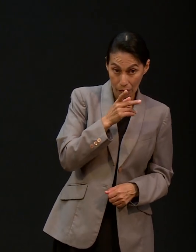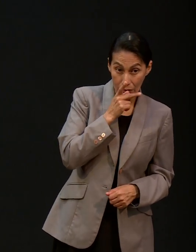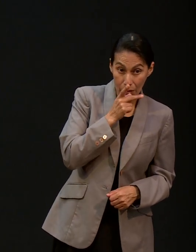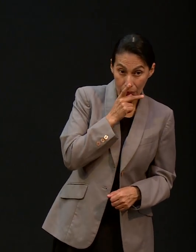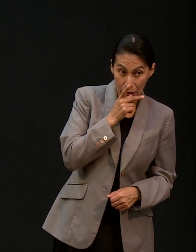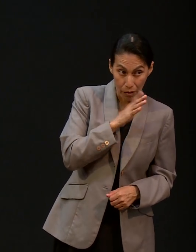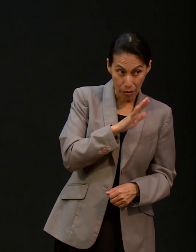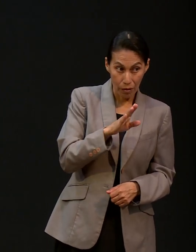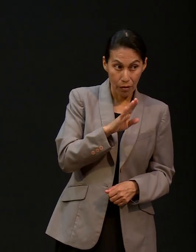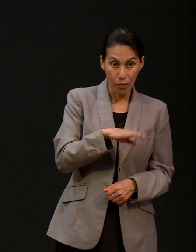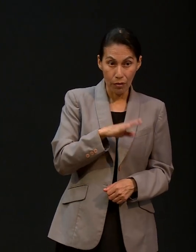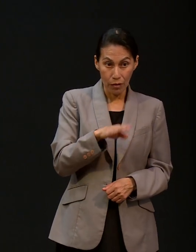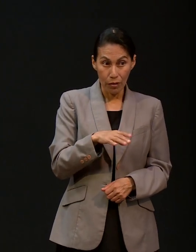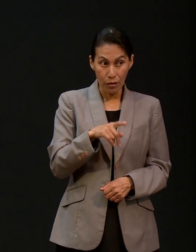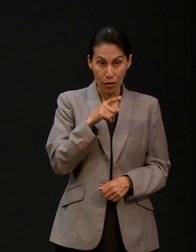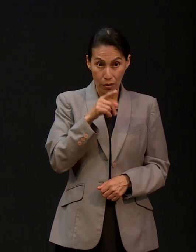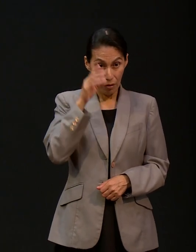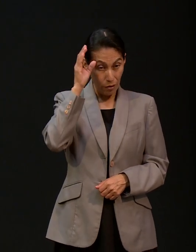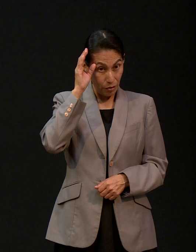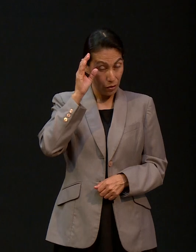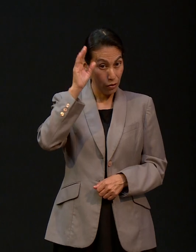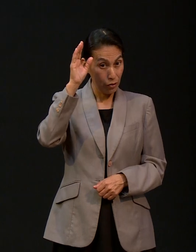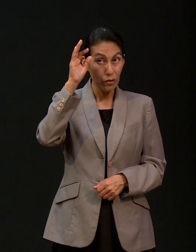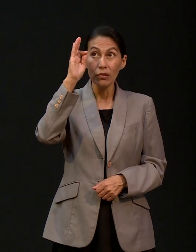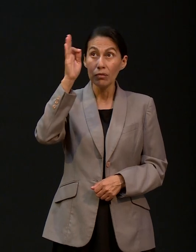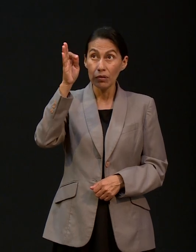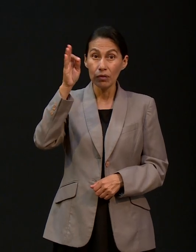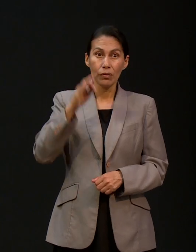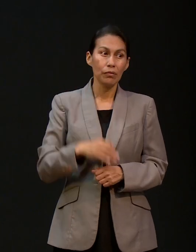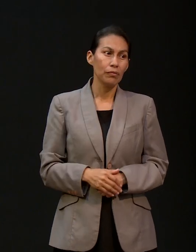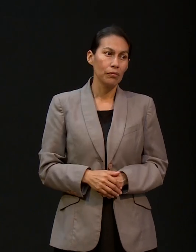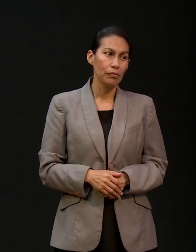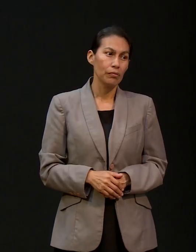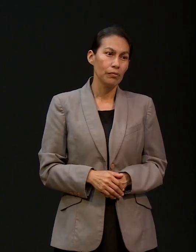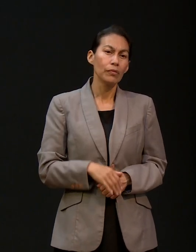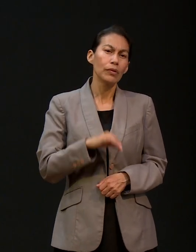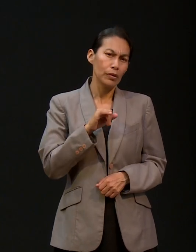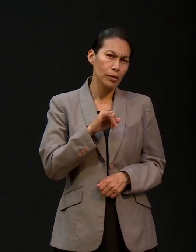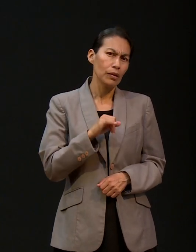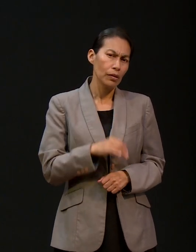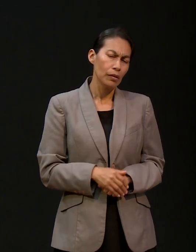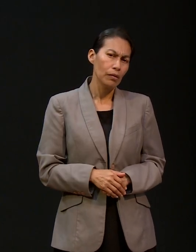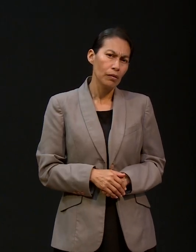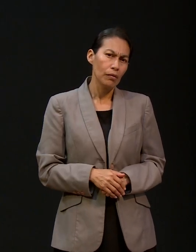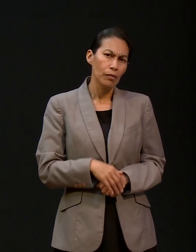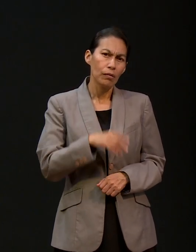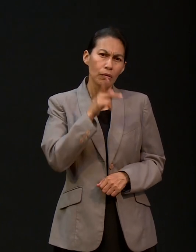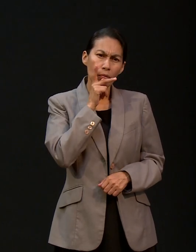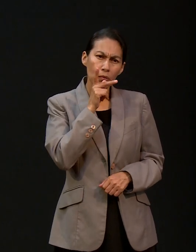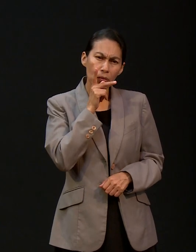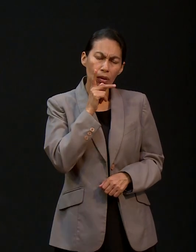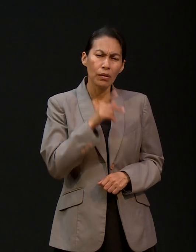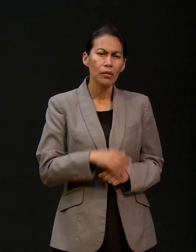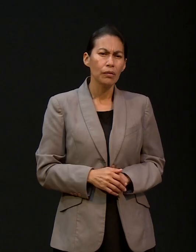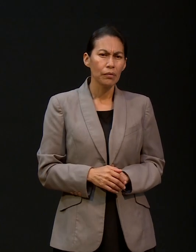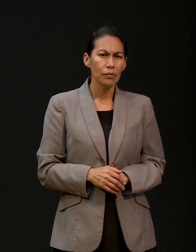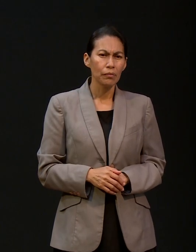descansa. Él aceptó a Cristo como salvador personal. Sí, papito. Pues, Él